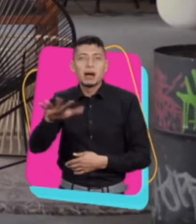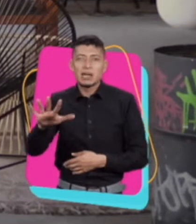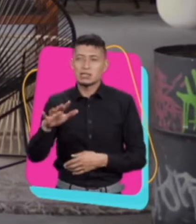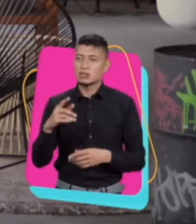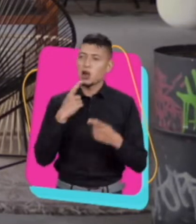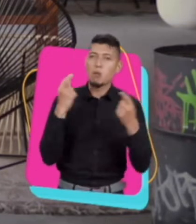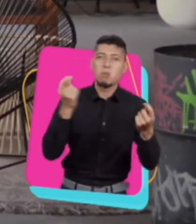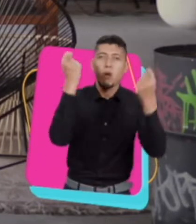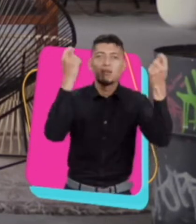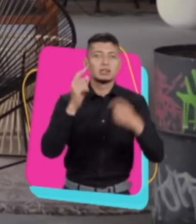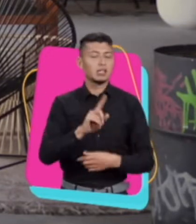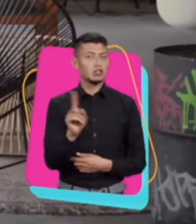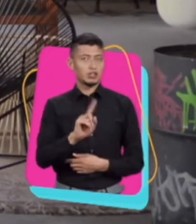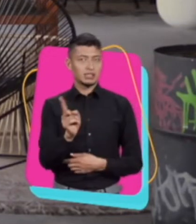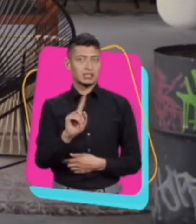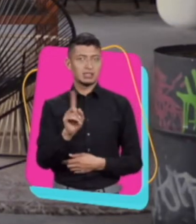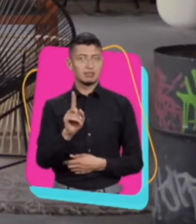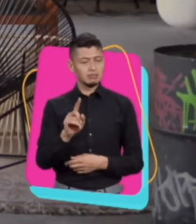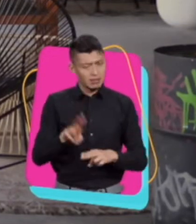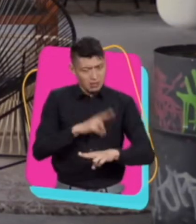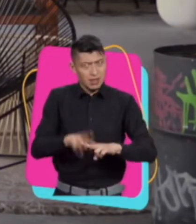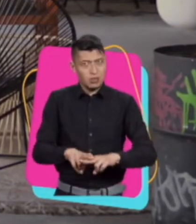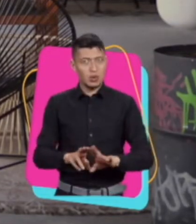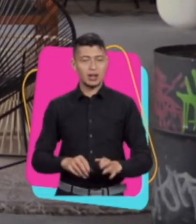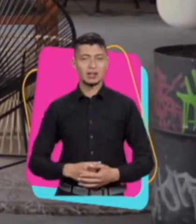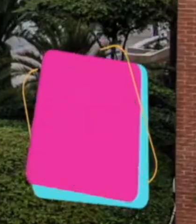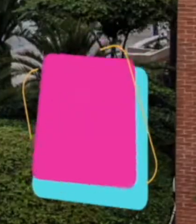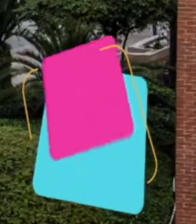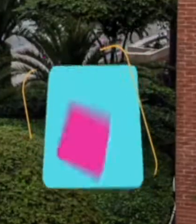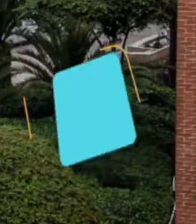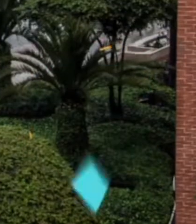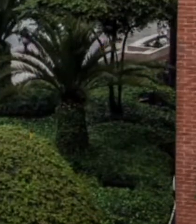no parezca como algo de publicidad, sino que sea algo muy natural.